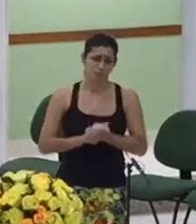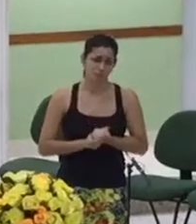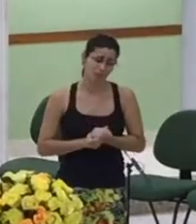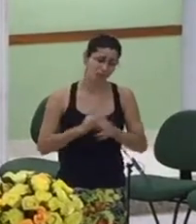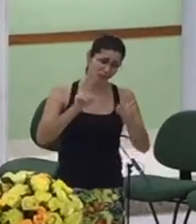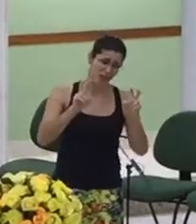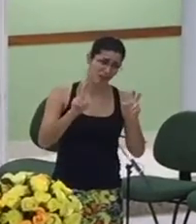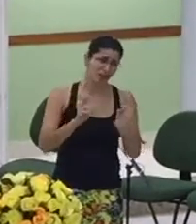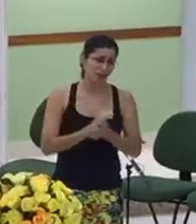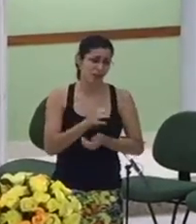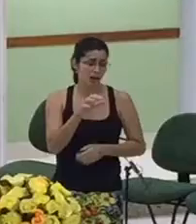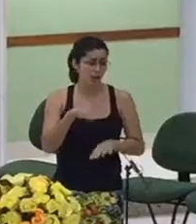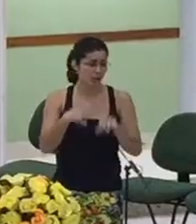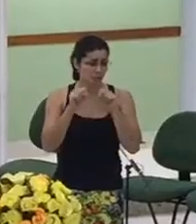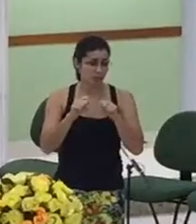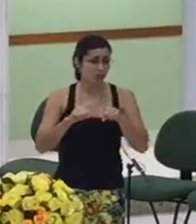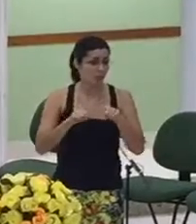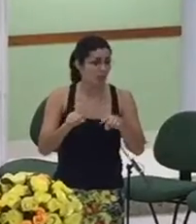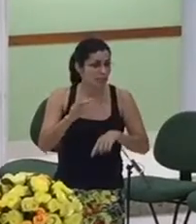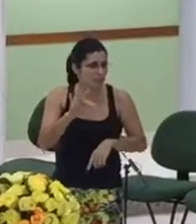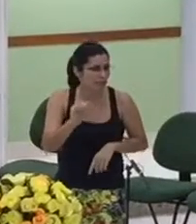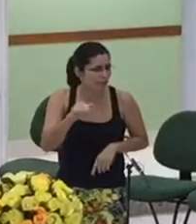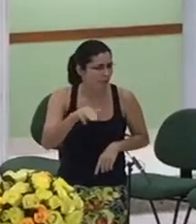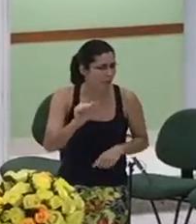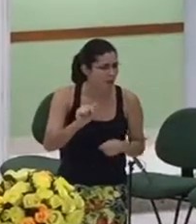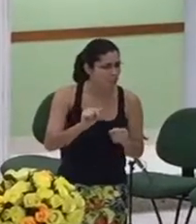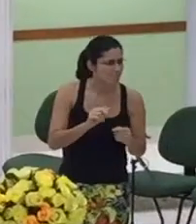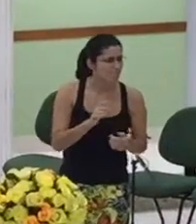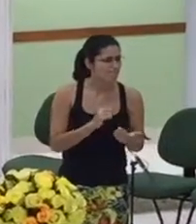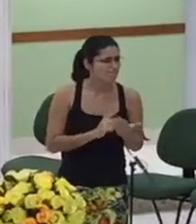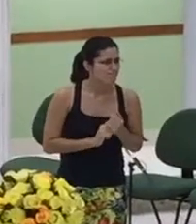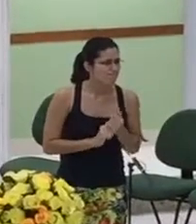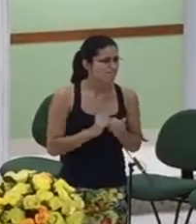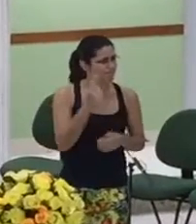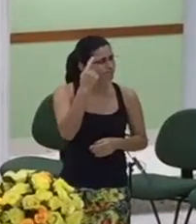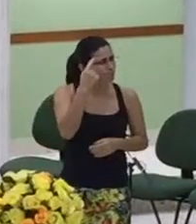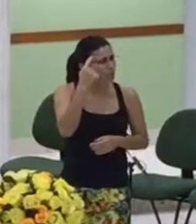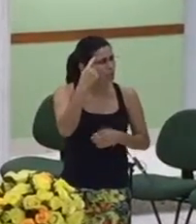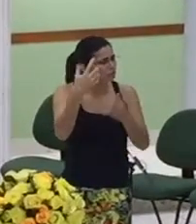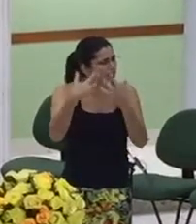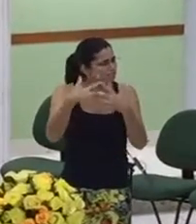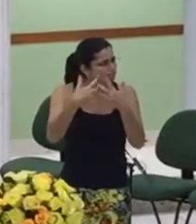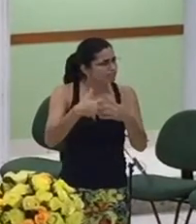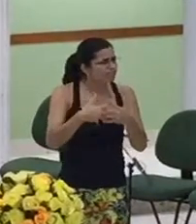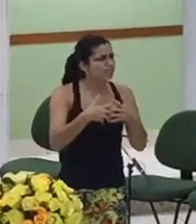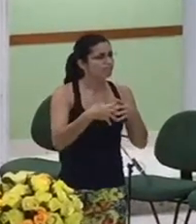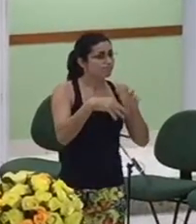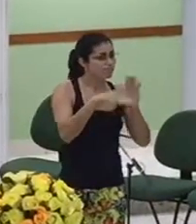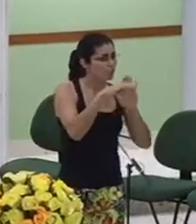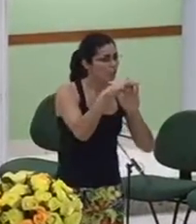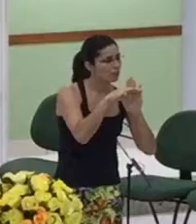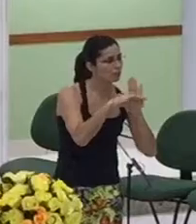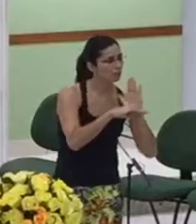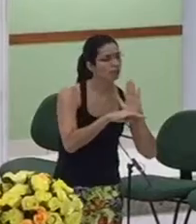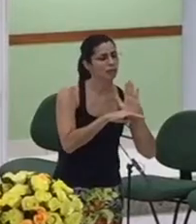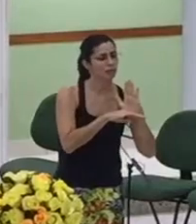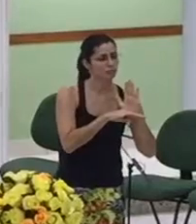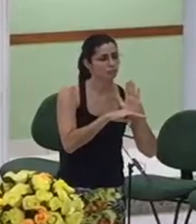ela traça um plano um plano ousado contrário à lei de Deus e que